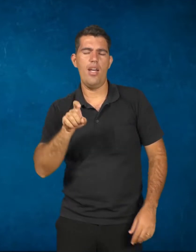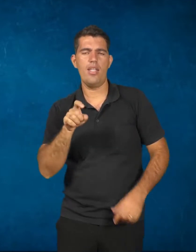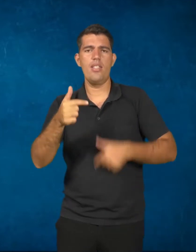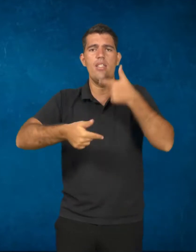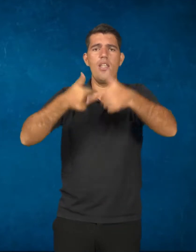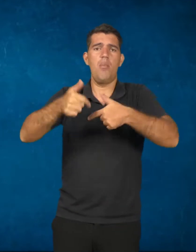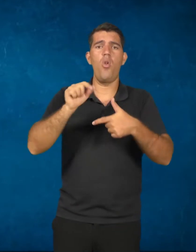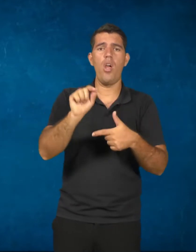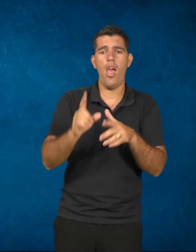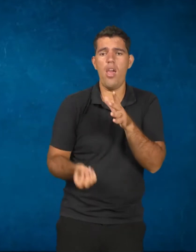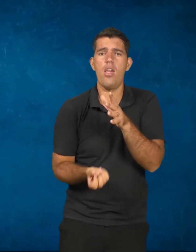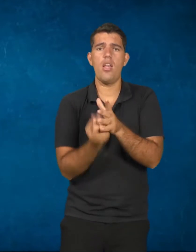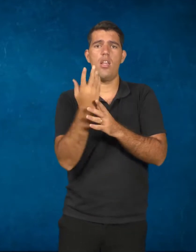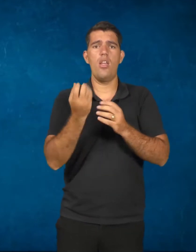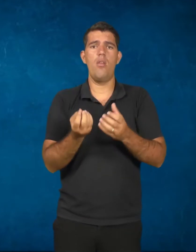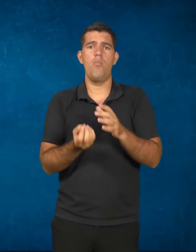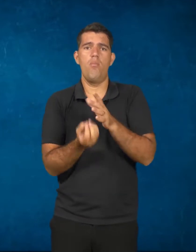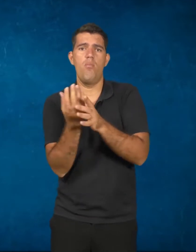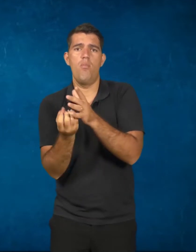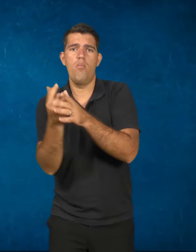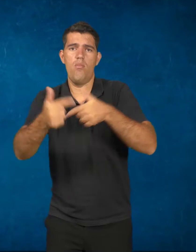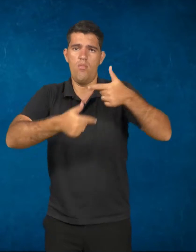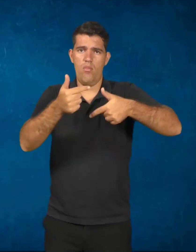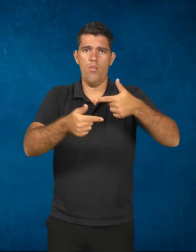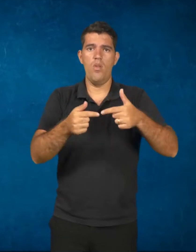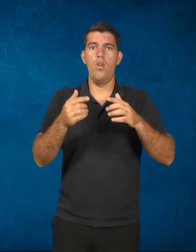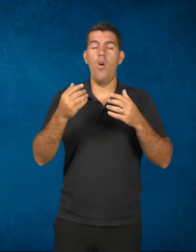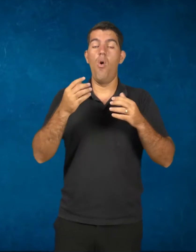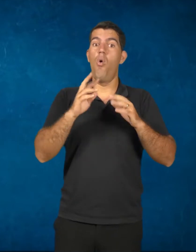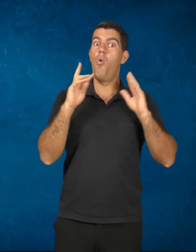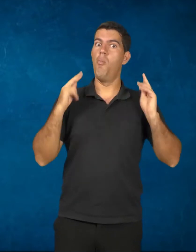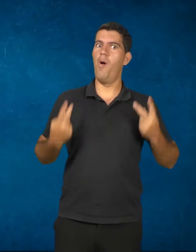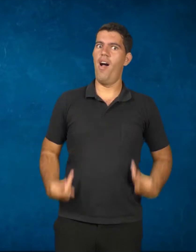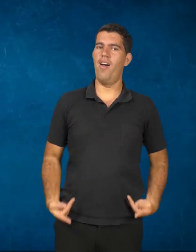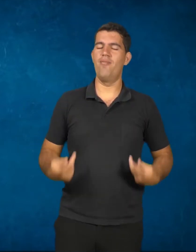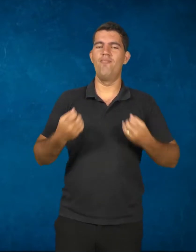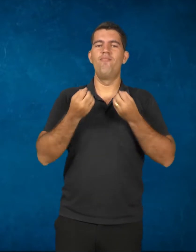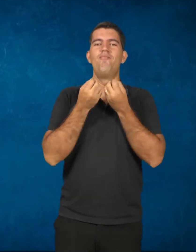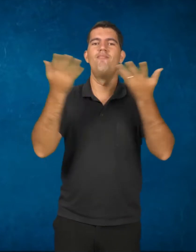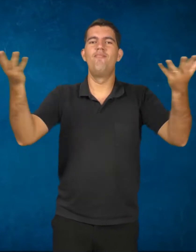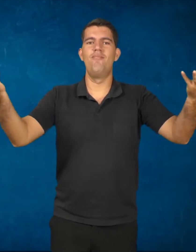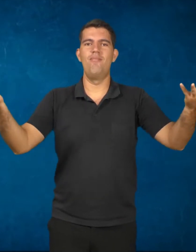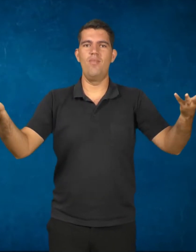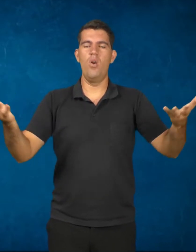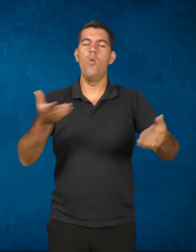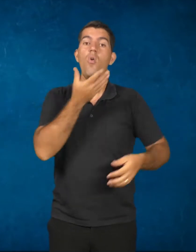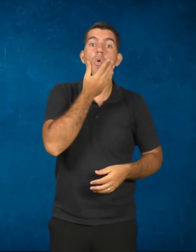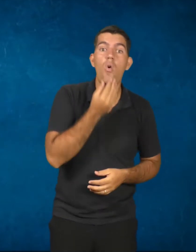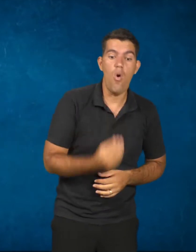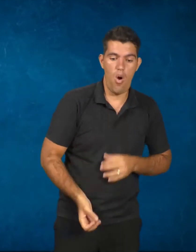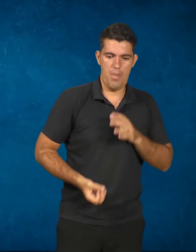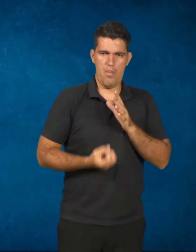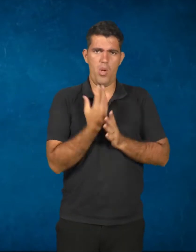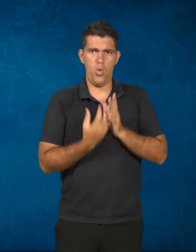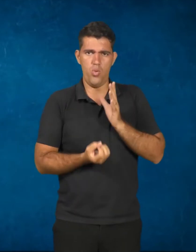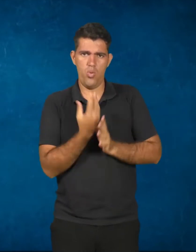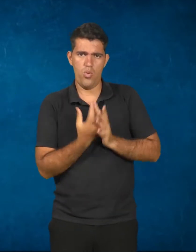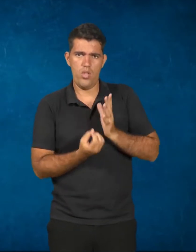produtividade e expressão da humanidade. Então, o homem produz e, nessa produção, ele